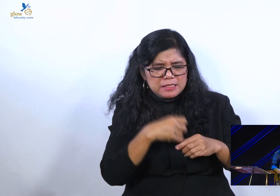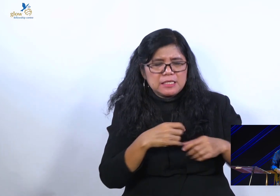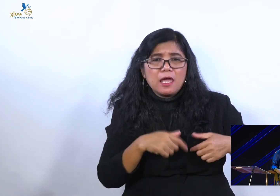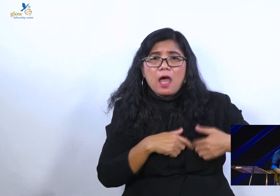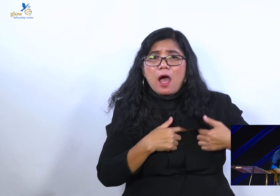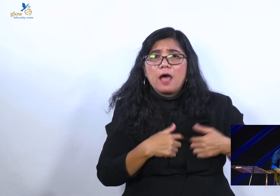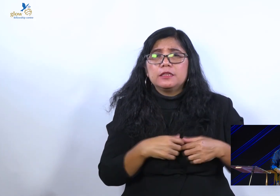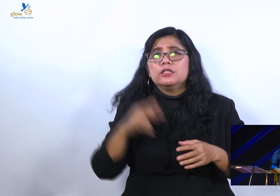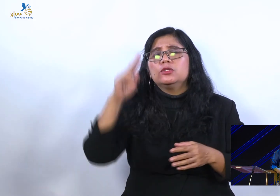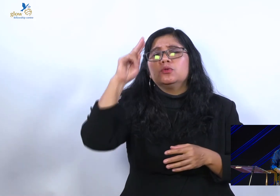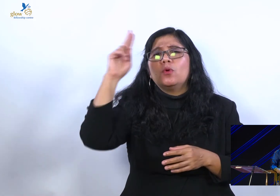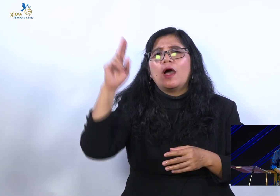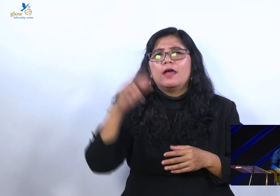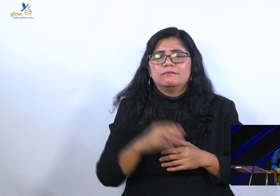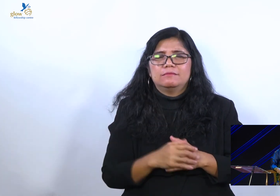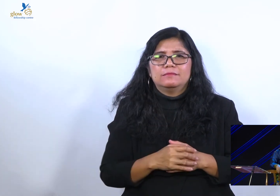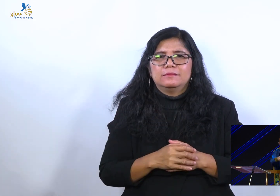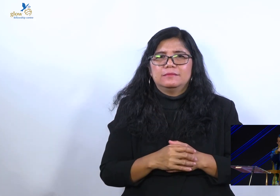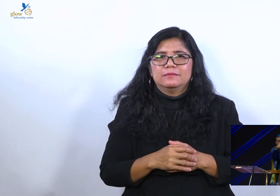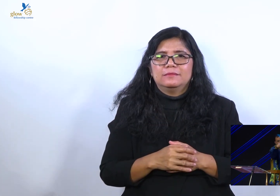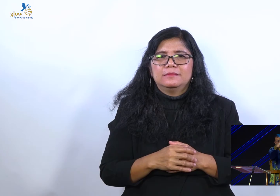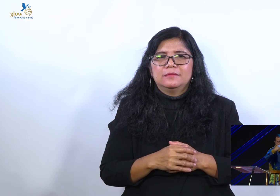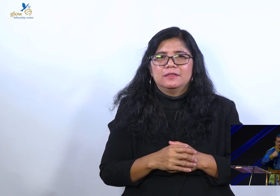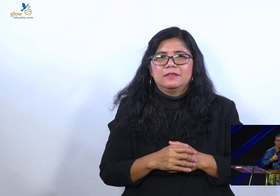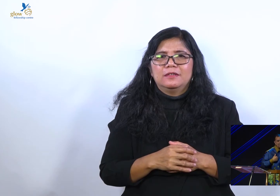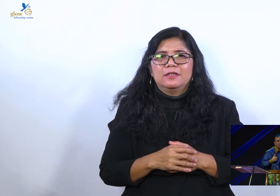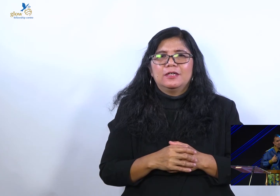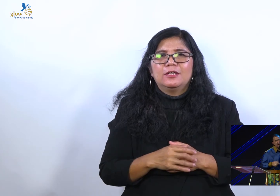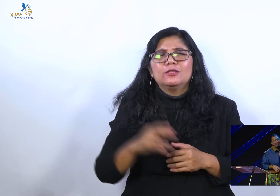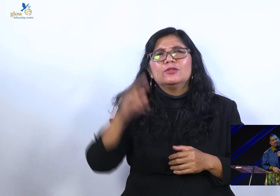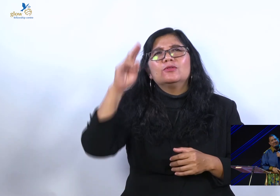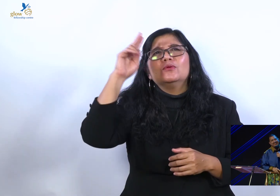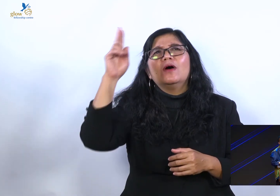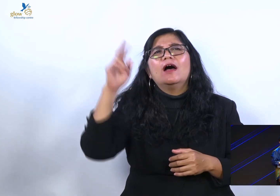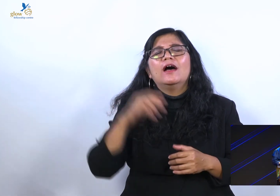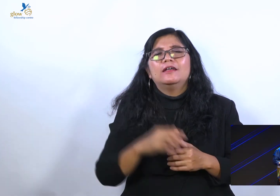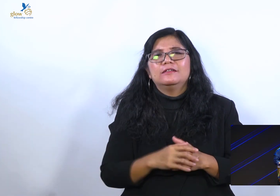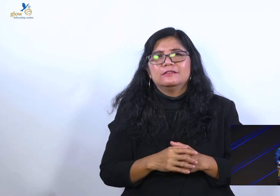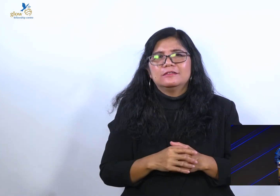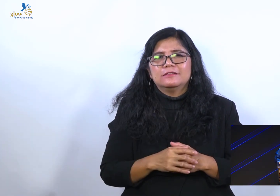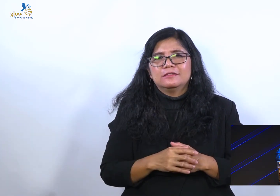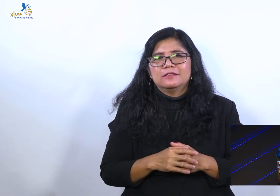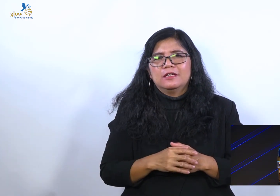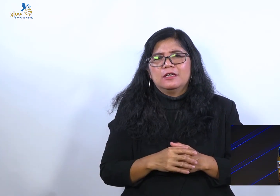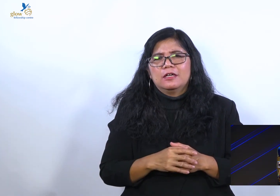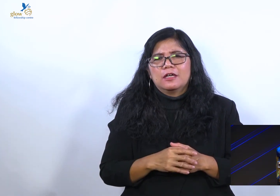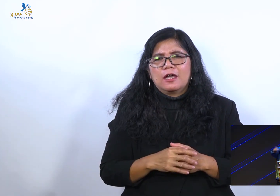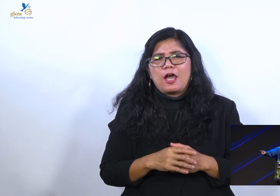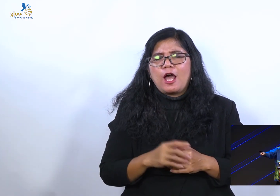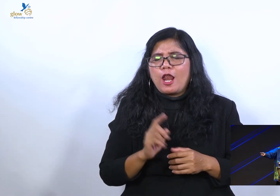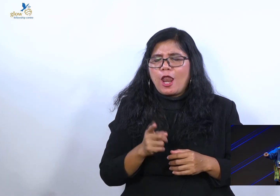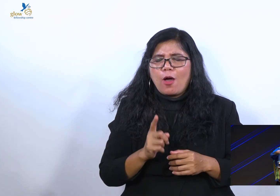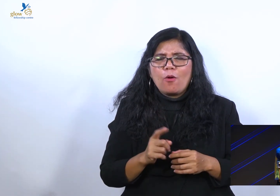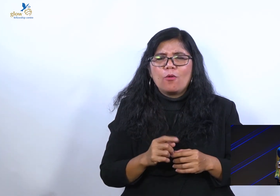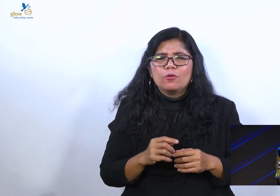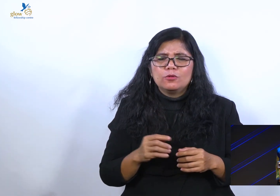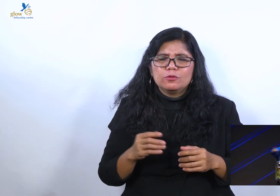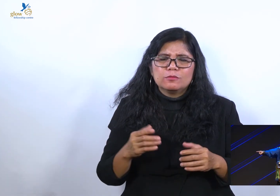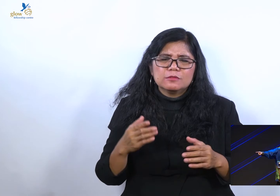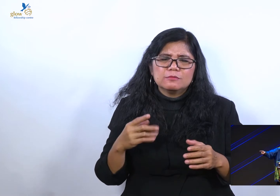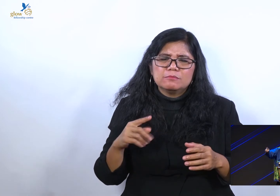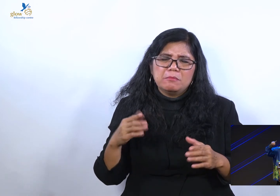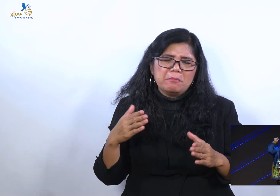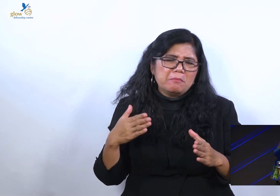seperti sana, misafit nego. Kalau Tuhan yang kami sembah sanggup, tolong dia tolong. Tapi untuk melanggar firman, untuk